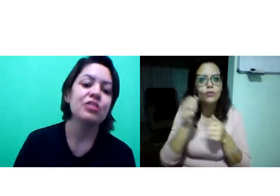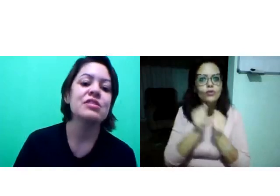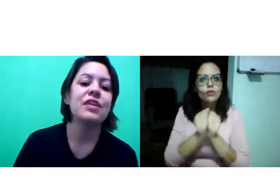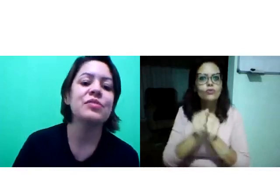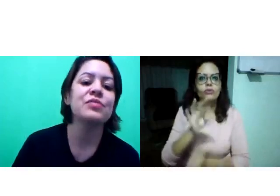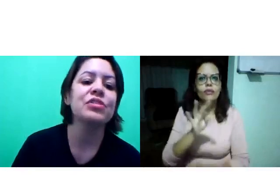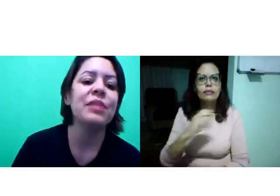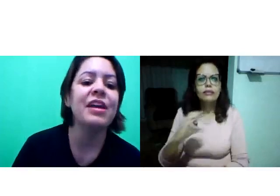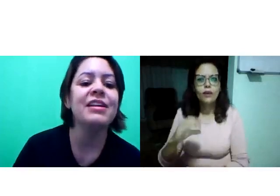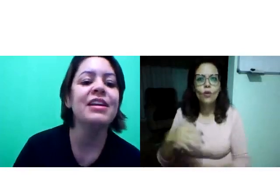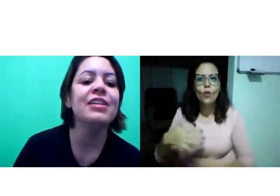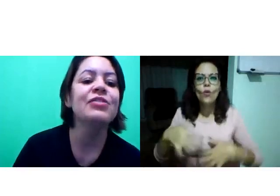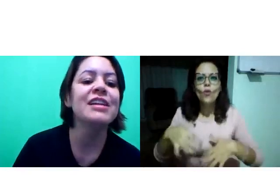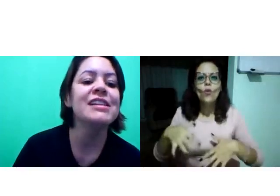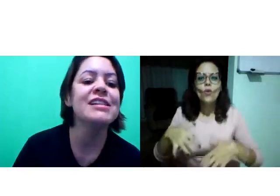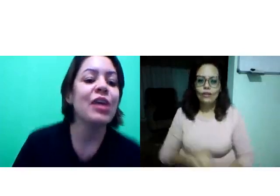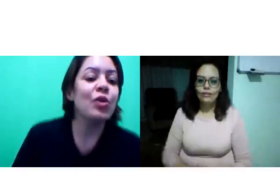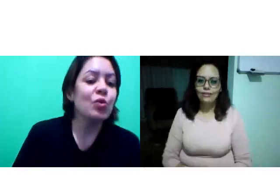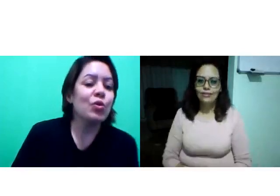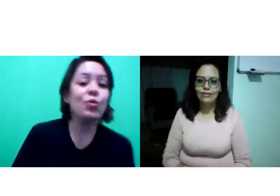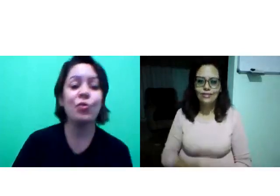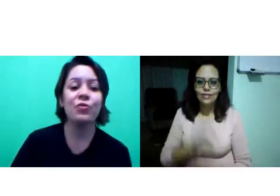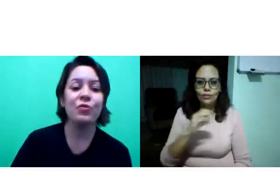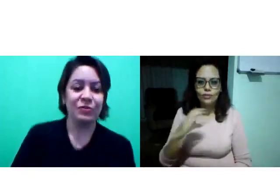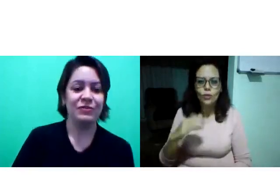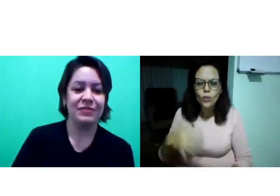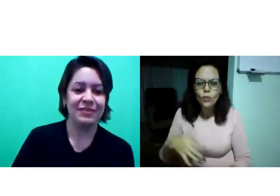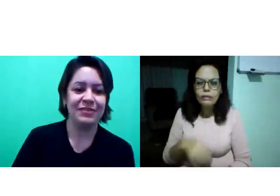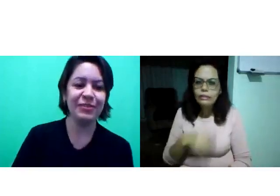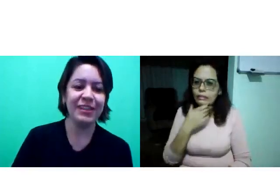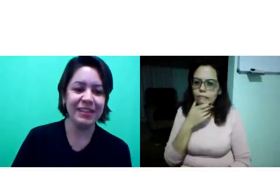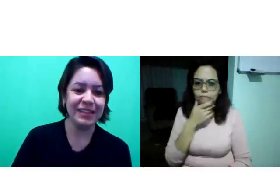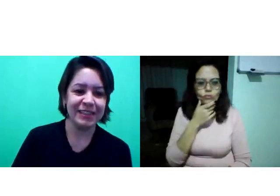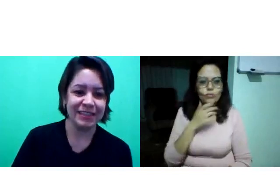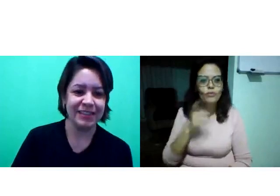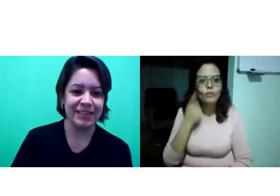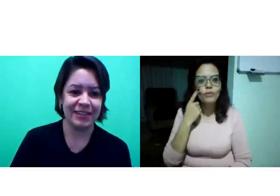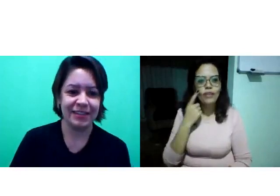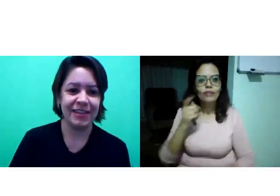Nos vemos futuramente no TCC. Uf! Ui!